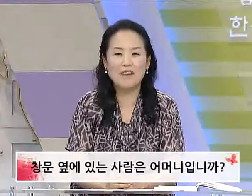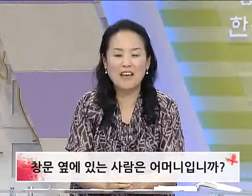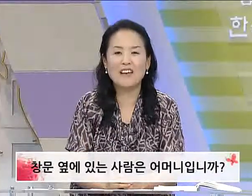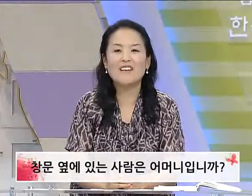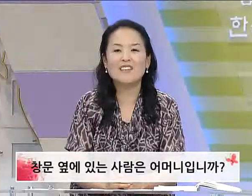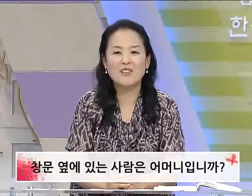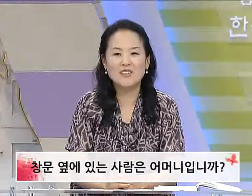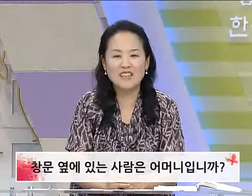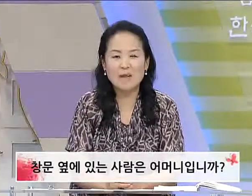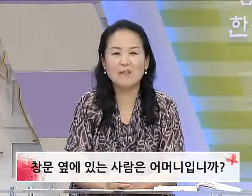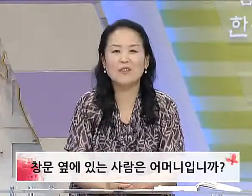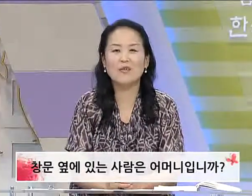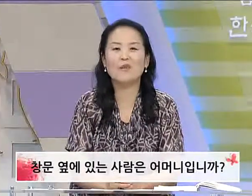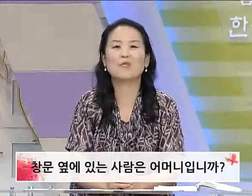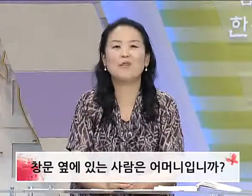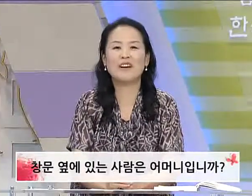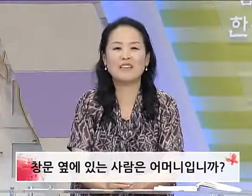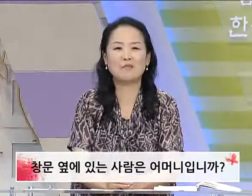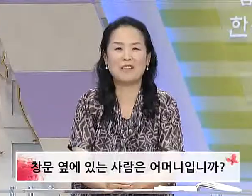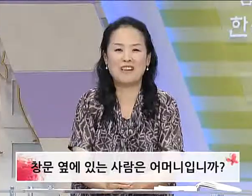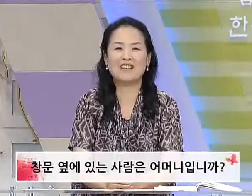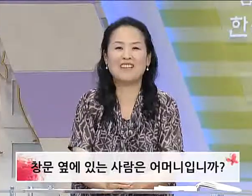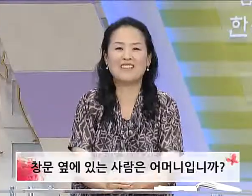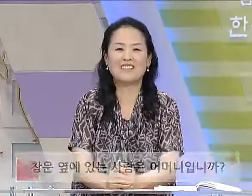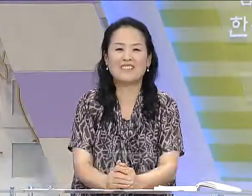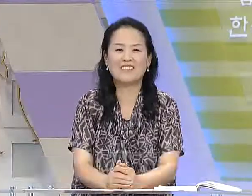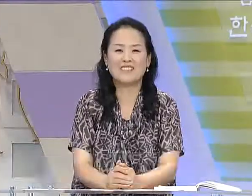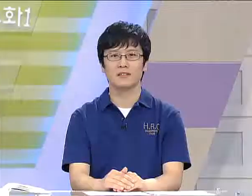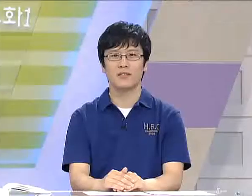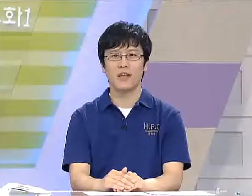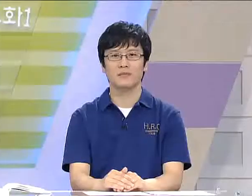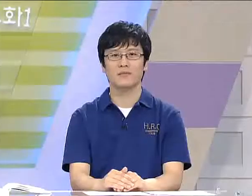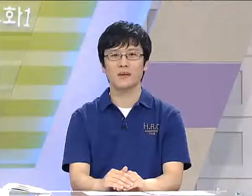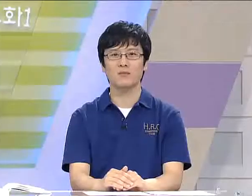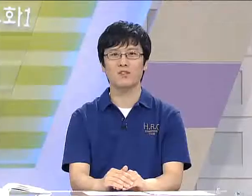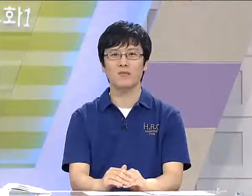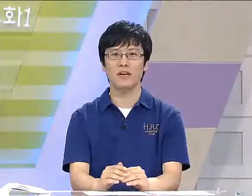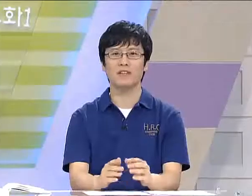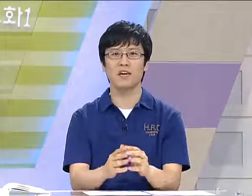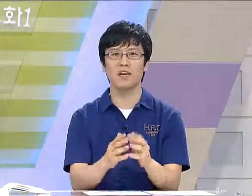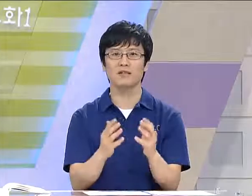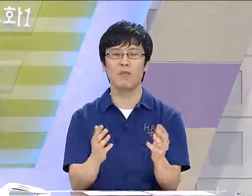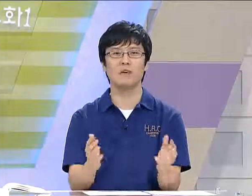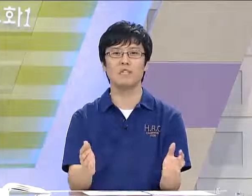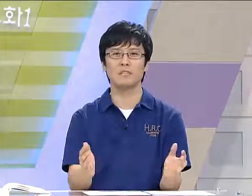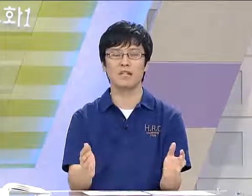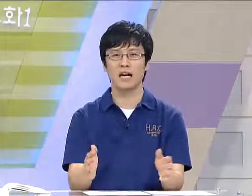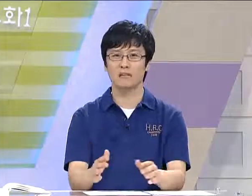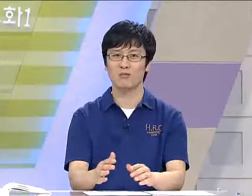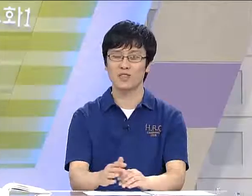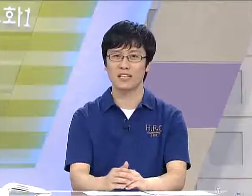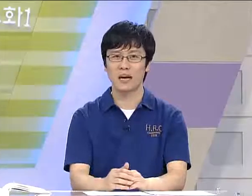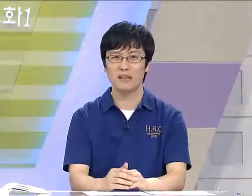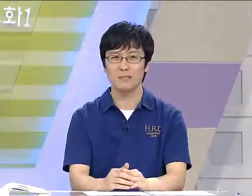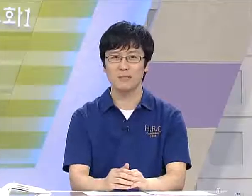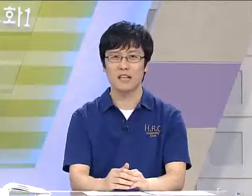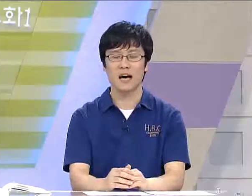함께 천천히 한 번 더 배워보도록 하겠습니다. 네, 창문 옆에 있는 사람은 어머니입니까? 문장이 나왔습니다.